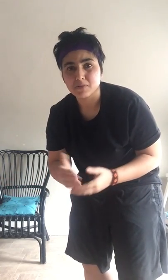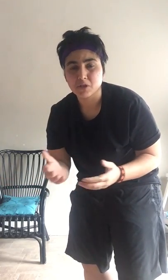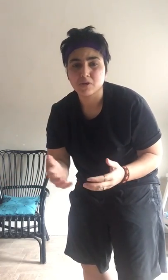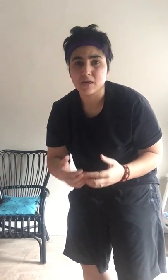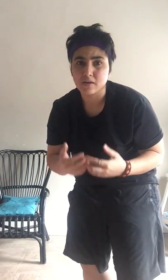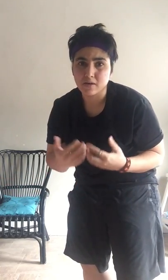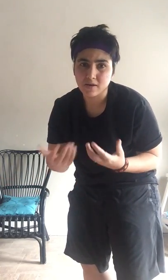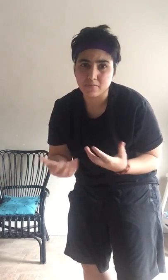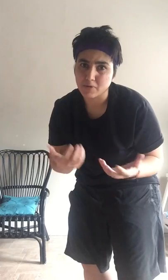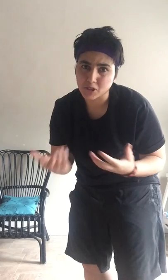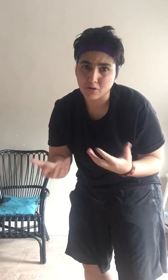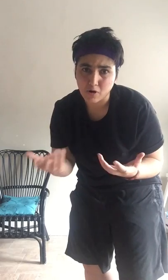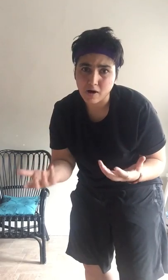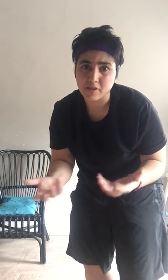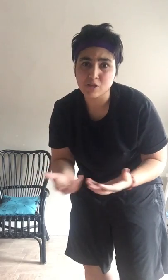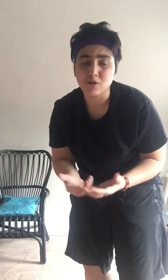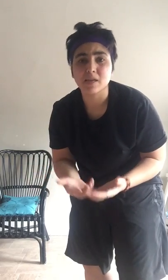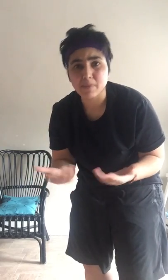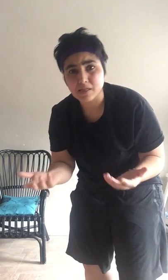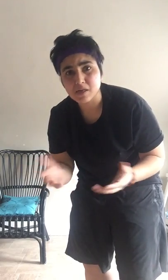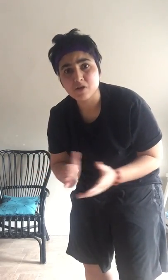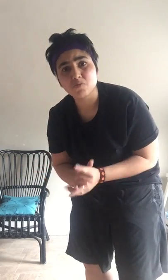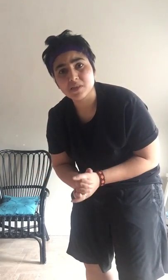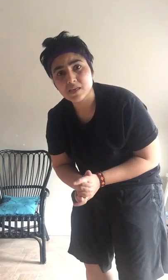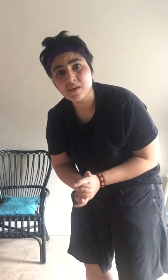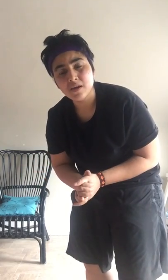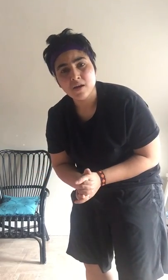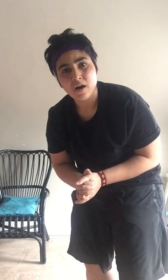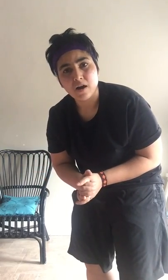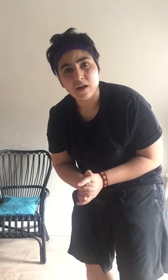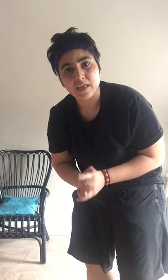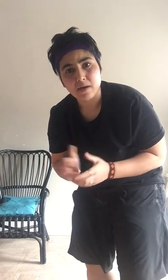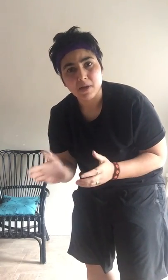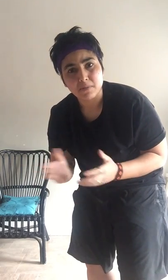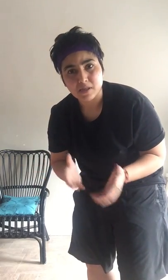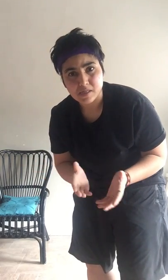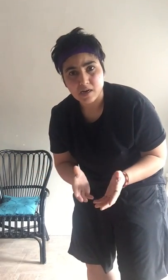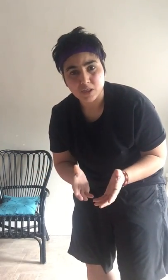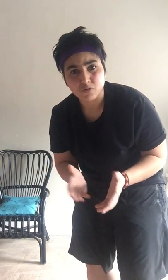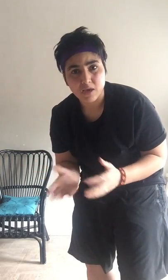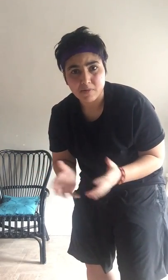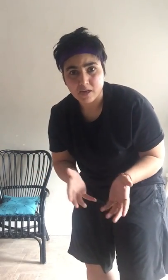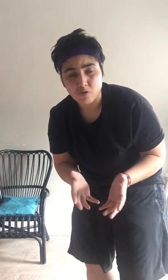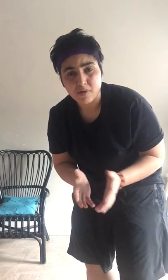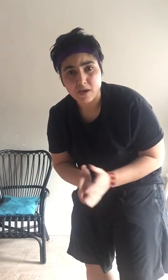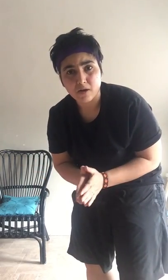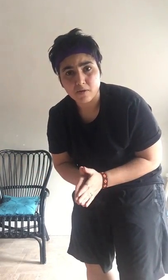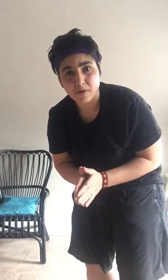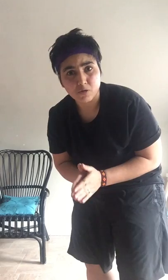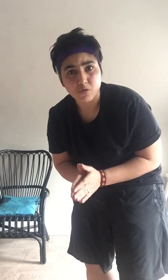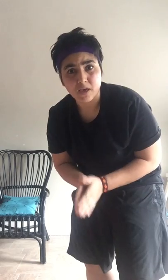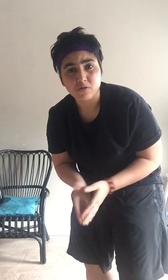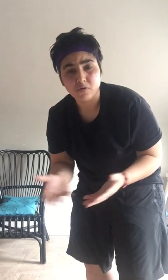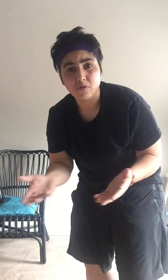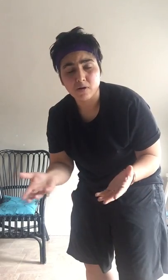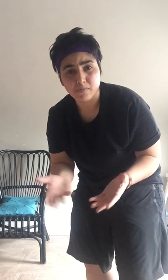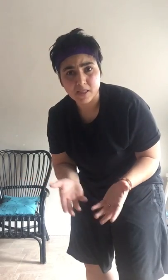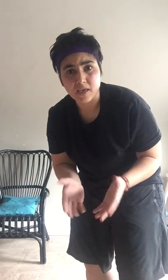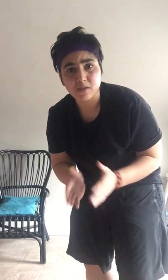समझती हूं कि खवातीन हमारी पहले से घरों में थी लेकिन हमारे मर्धस राज जो के अभी घरों में बंद होंगे तो बंद है